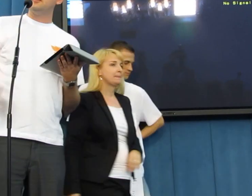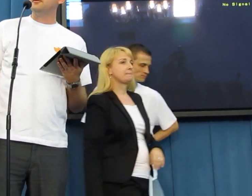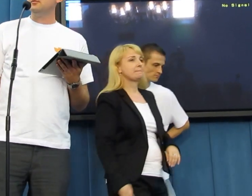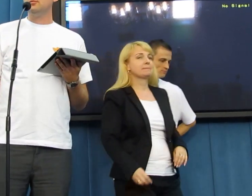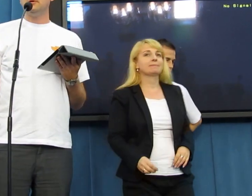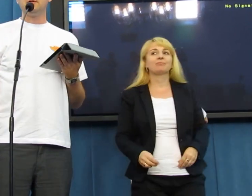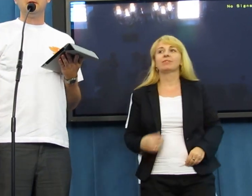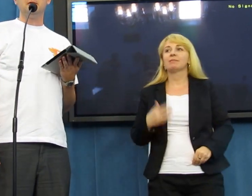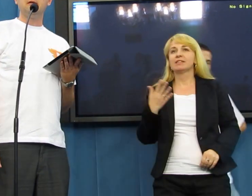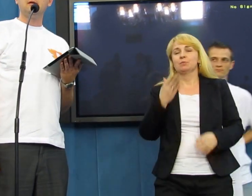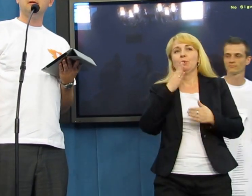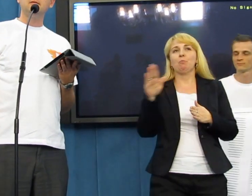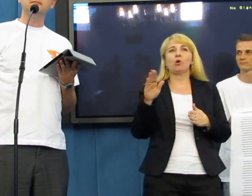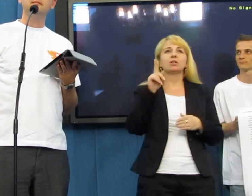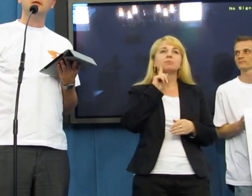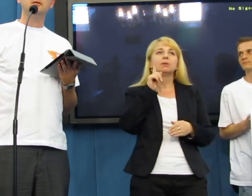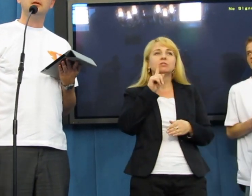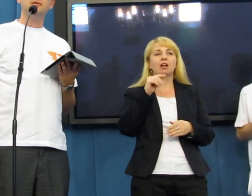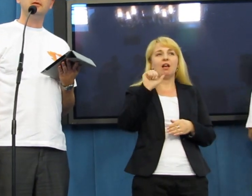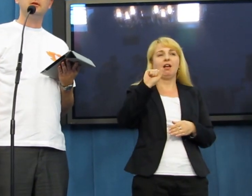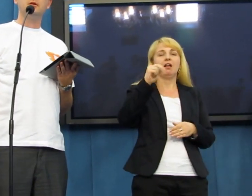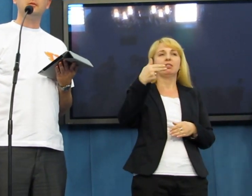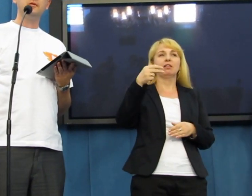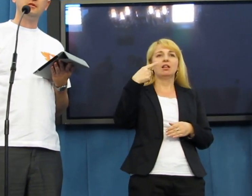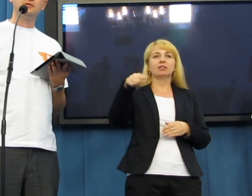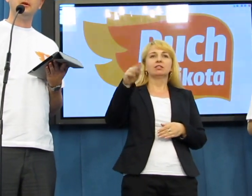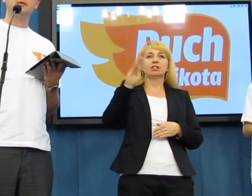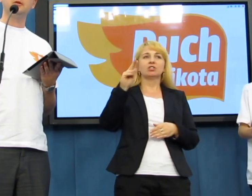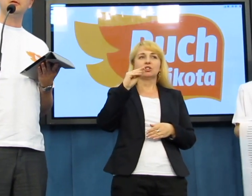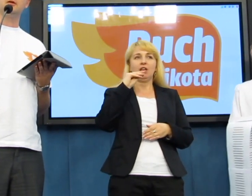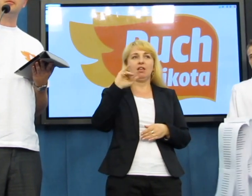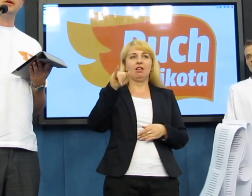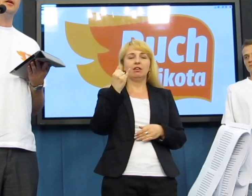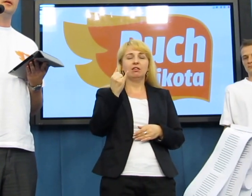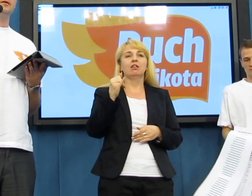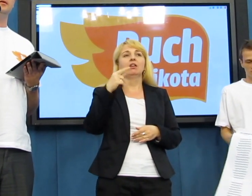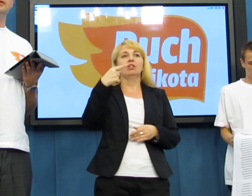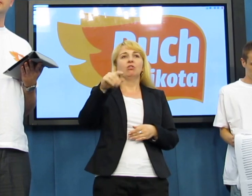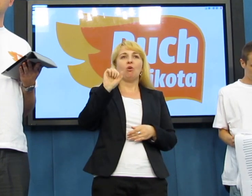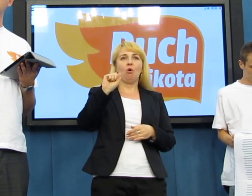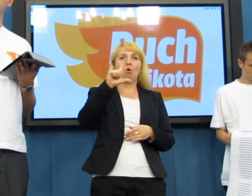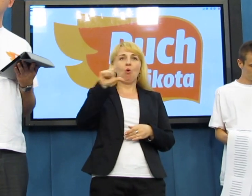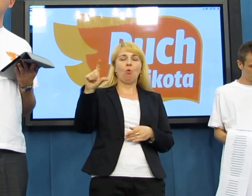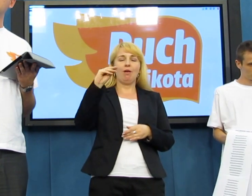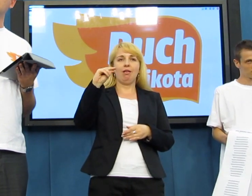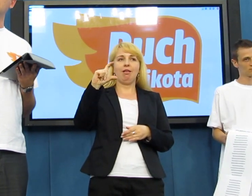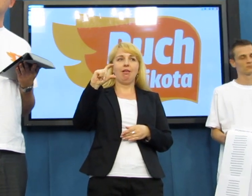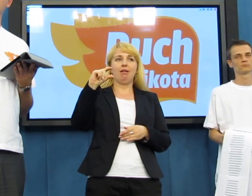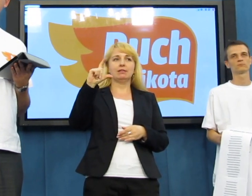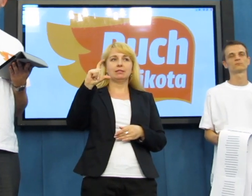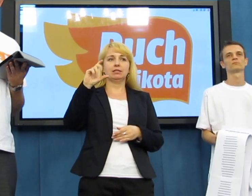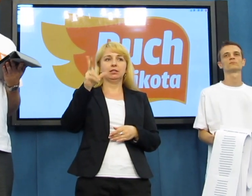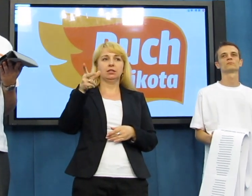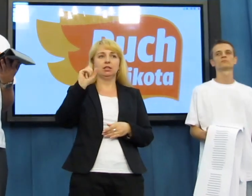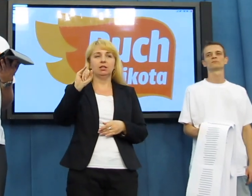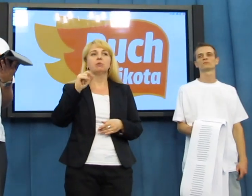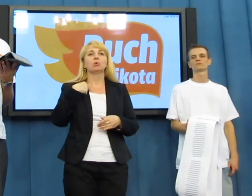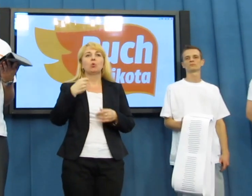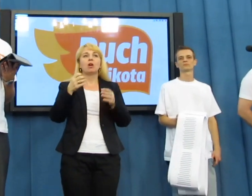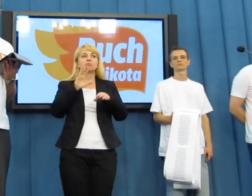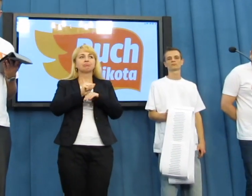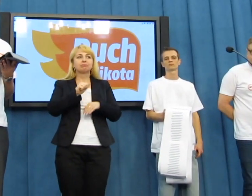Bohaterem tego filmu był Andrzej Dołecki, szef wolnych konopi zatrzymany 1 maja i wtrącony na aresztu tymczasowego.